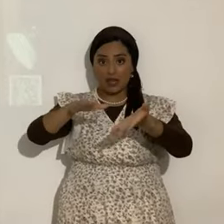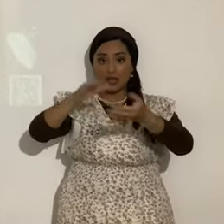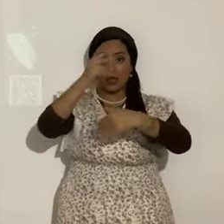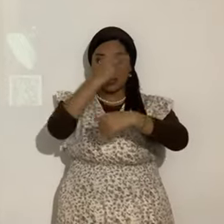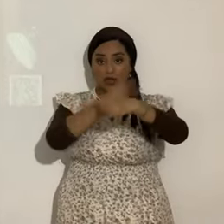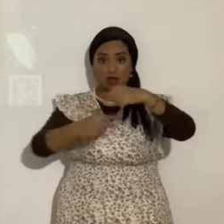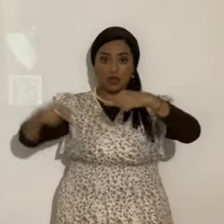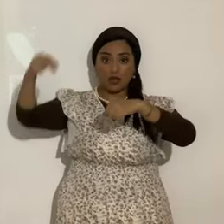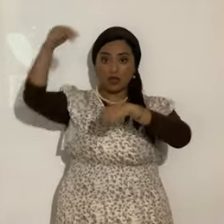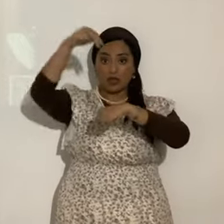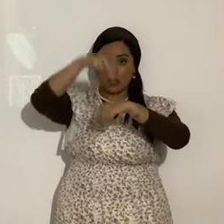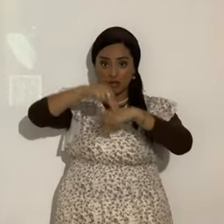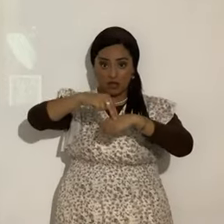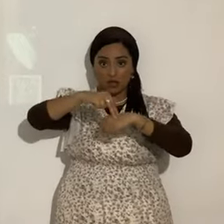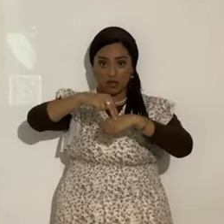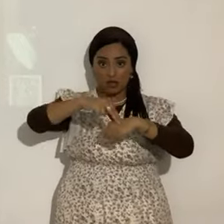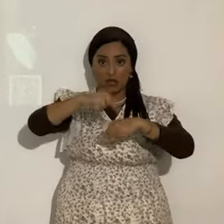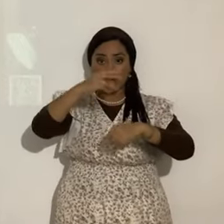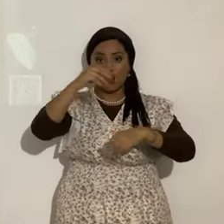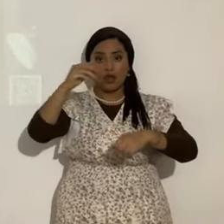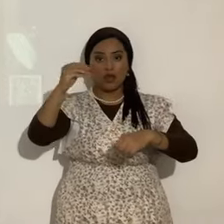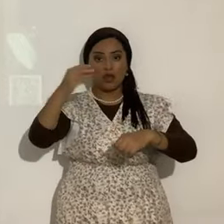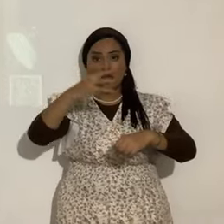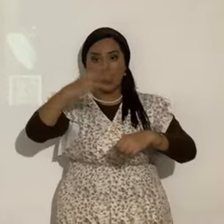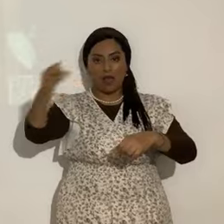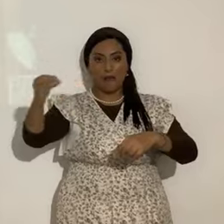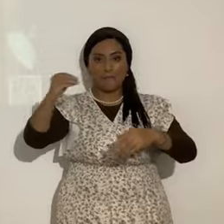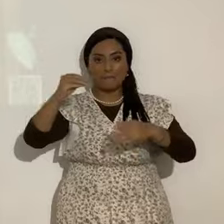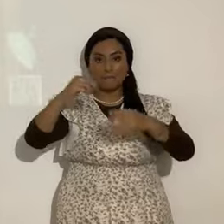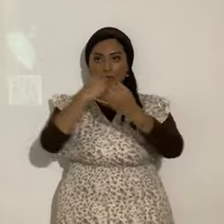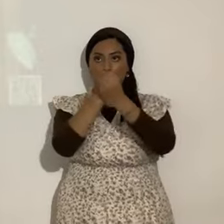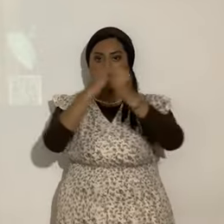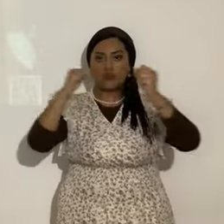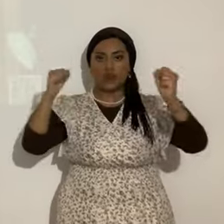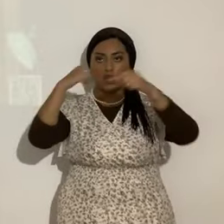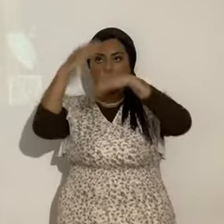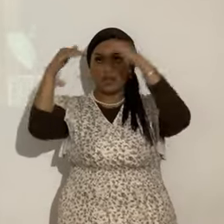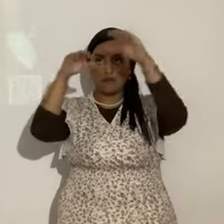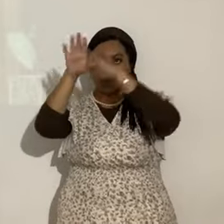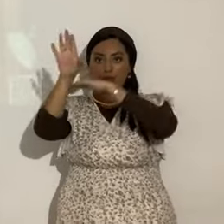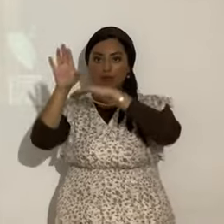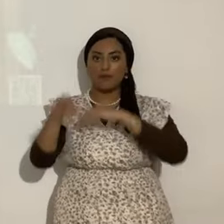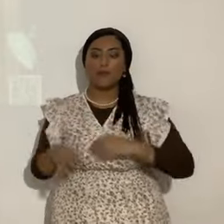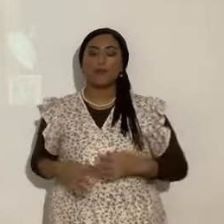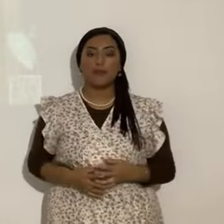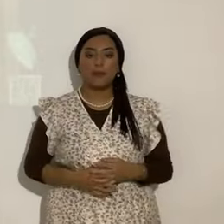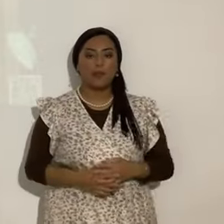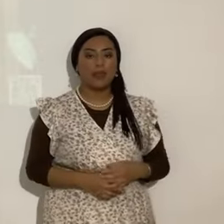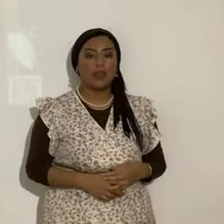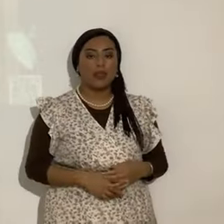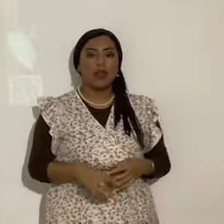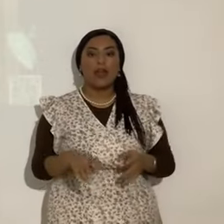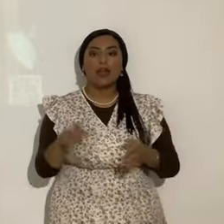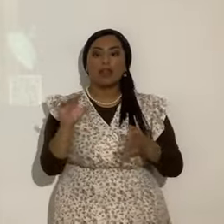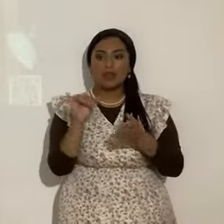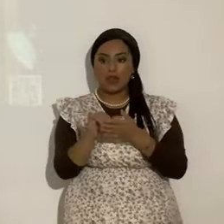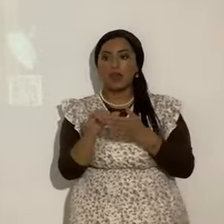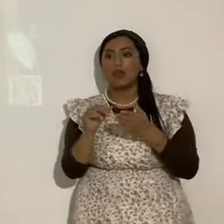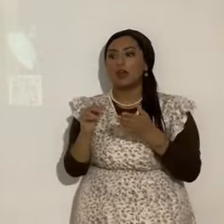Resucitara. Y entonces llevó cautiva la cautividad. Ya hemos hablado del seno de Abraham. Esa es la cuestión el día de hoy.